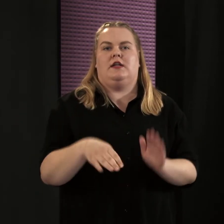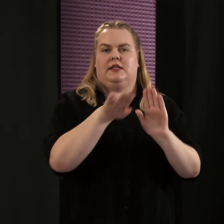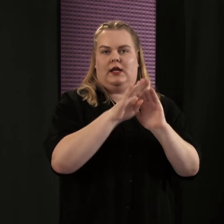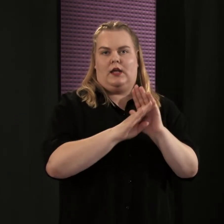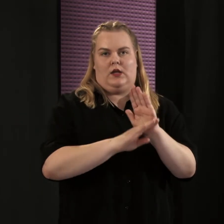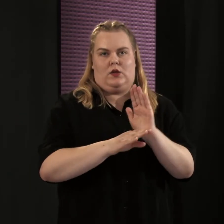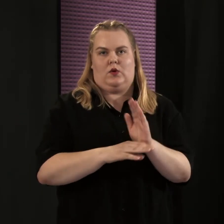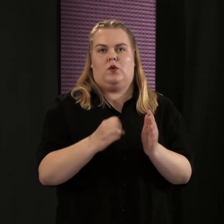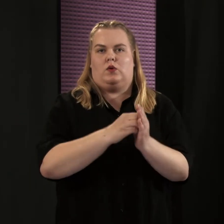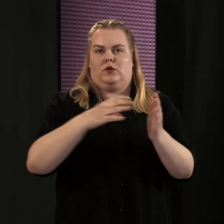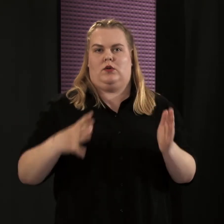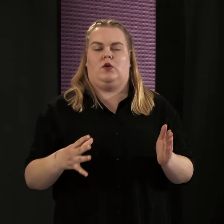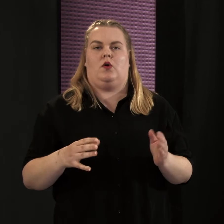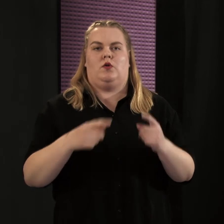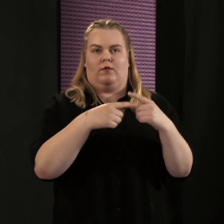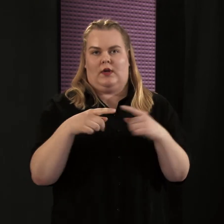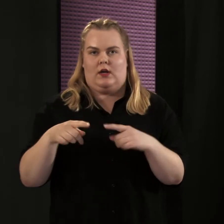johtuvia eroja Suomen sisällä.